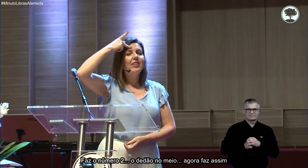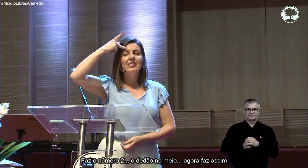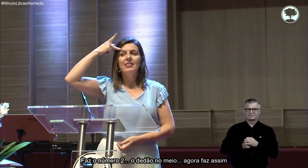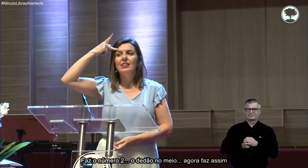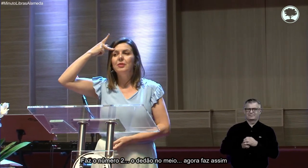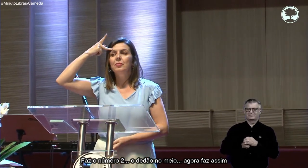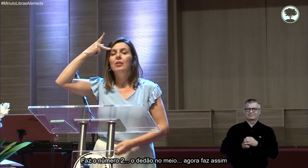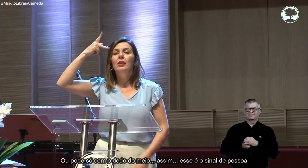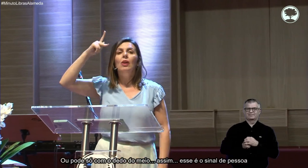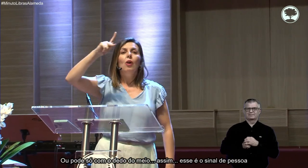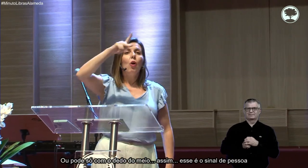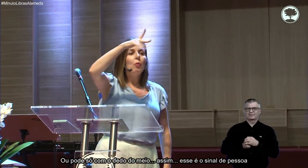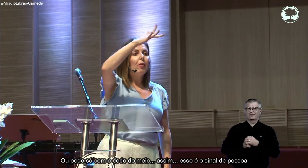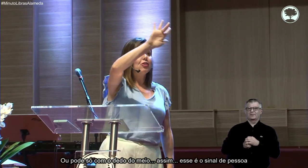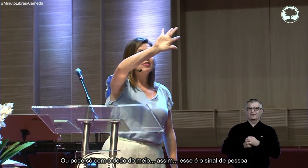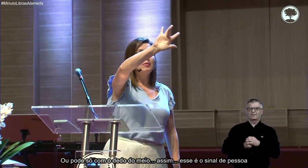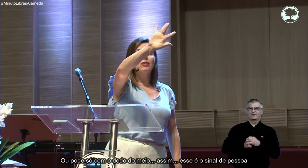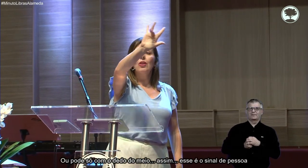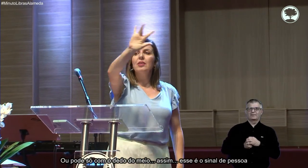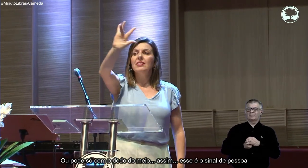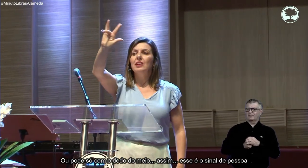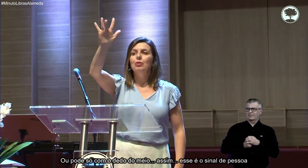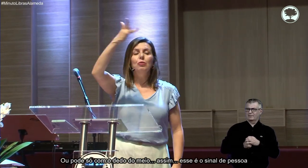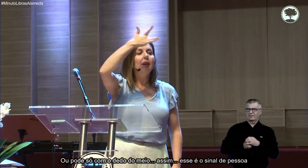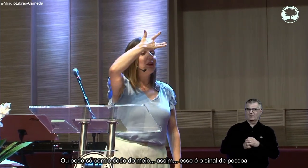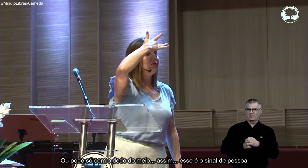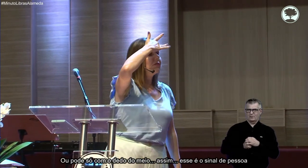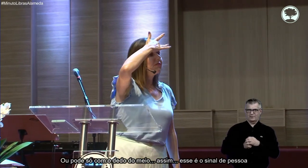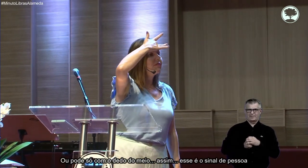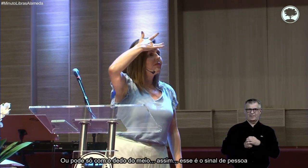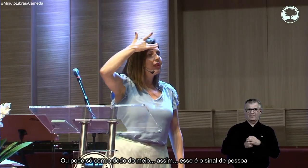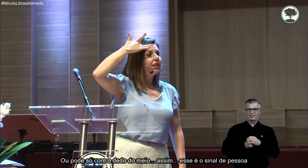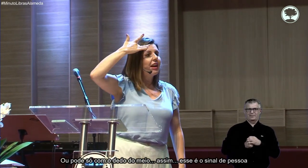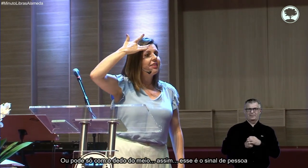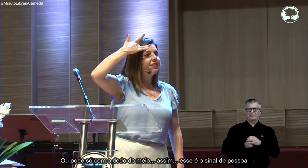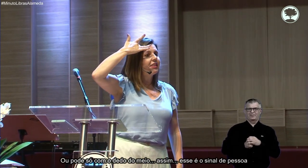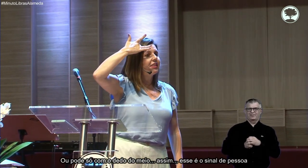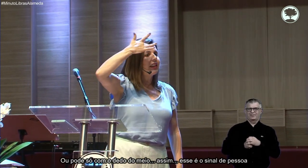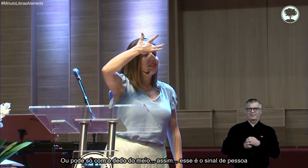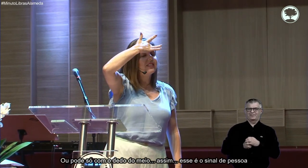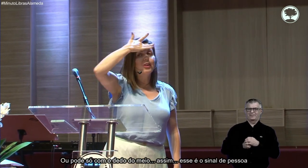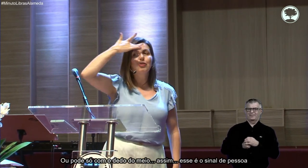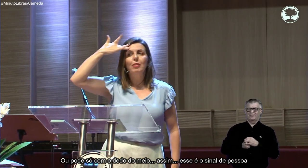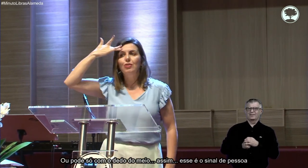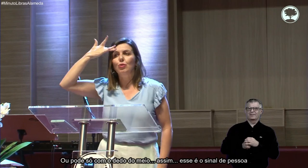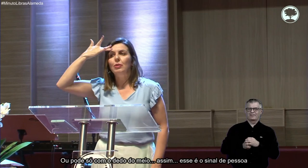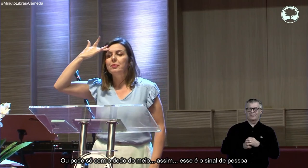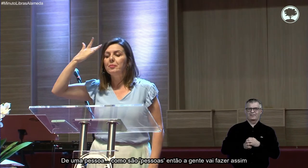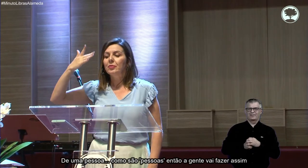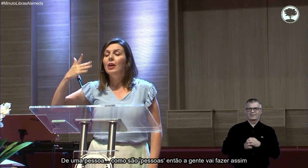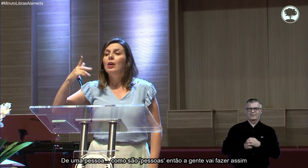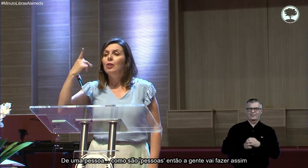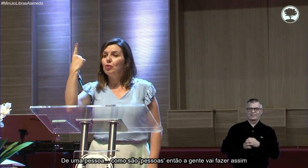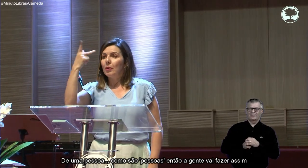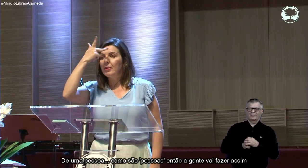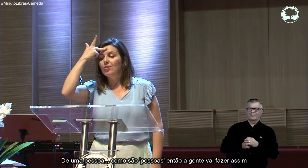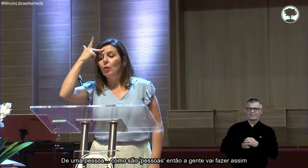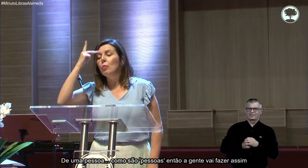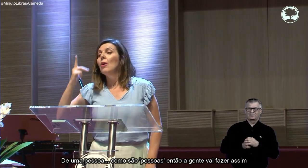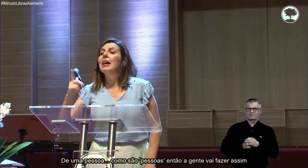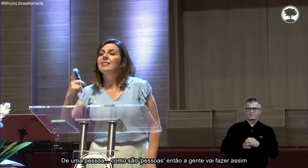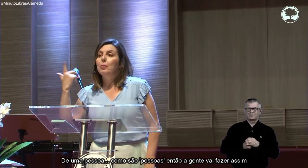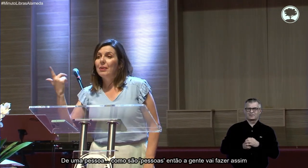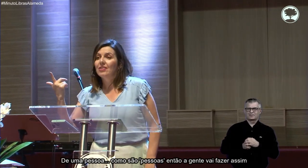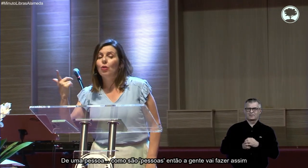Agora faz assim. Ou pode ser só com esse dedo do meio. Assim. Esse é o sinal de pessoa. De uma